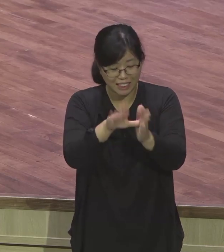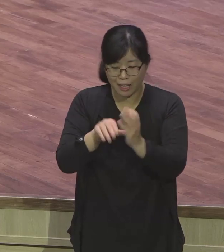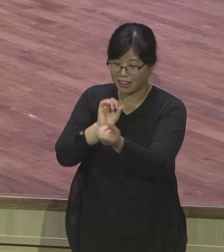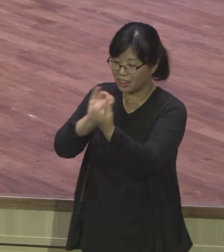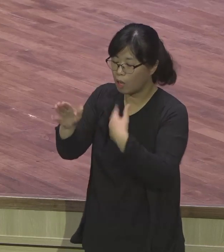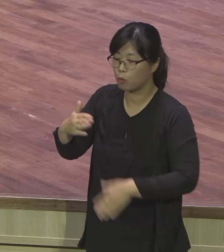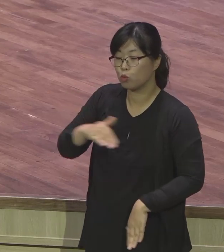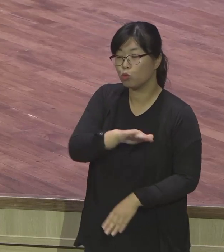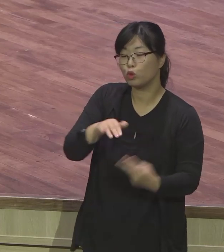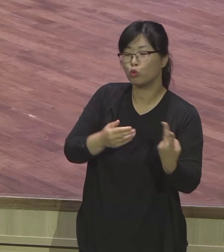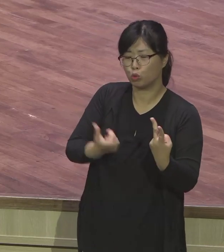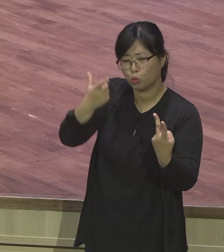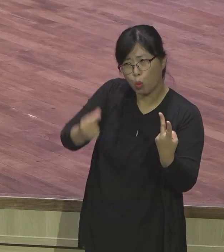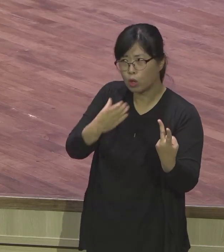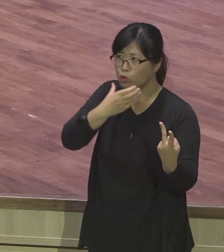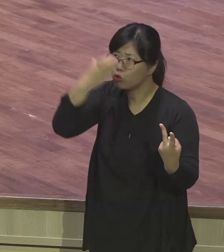7절로 8절